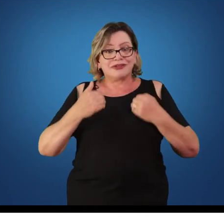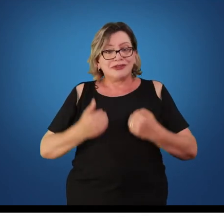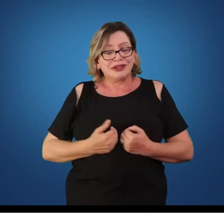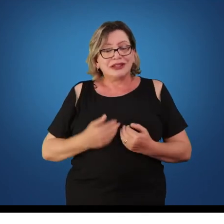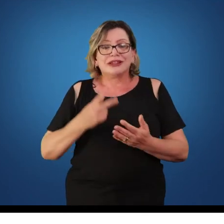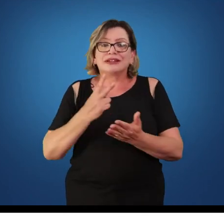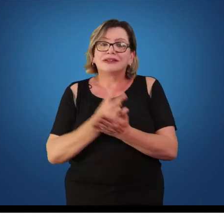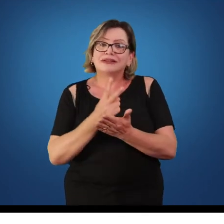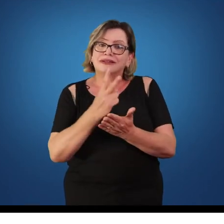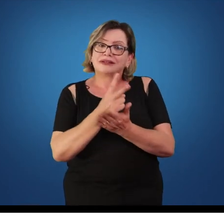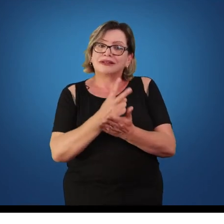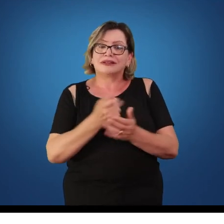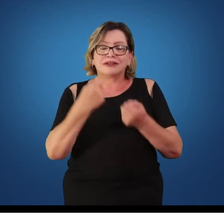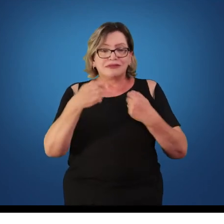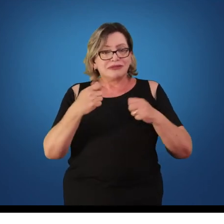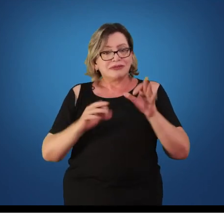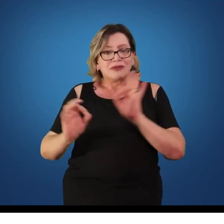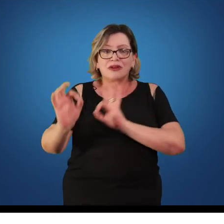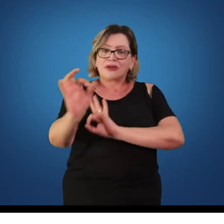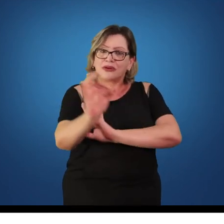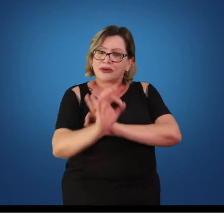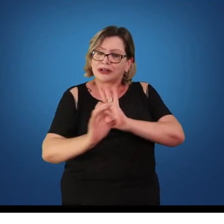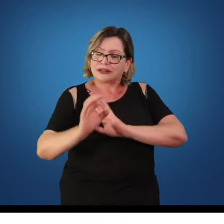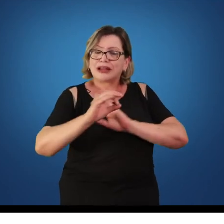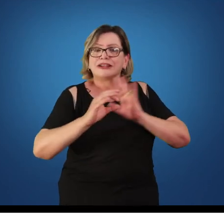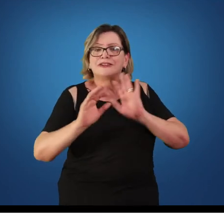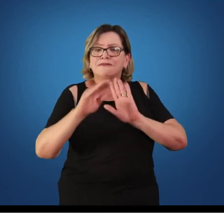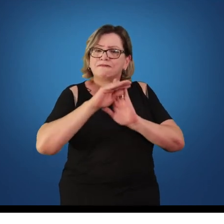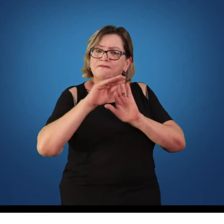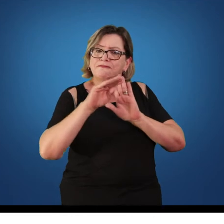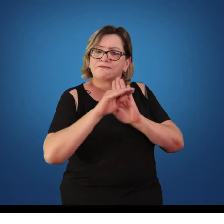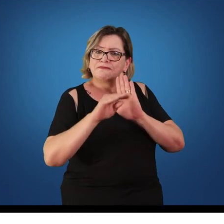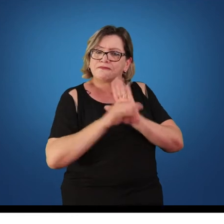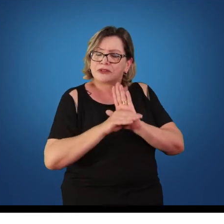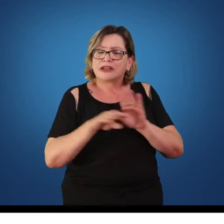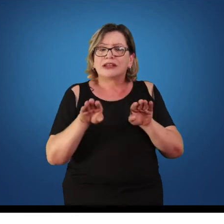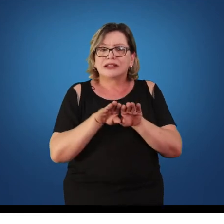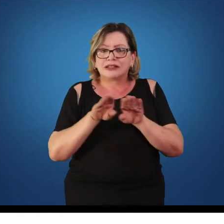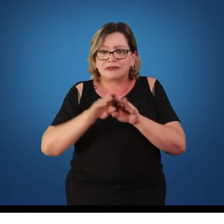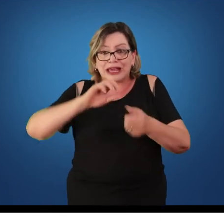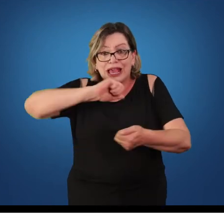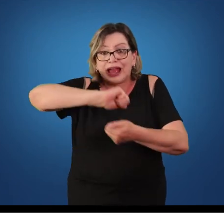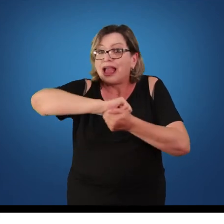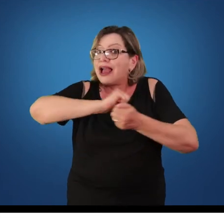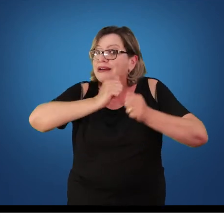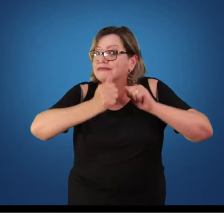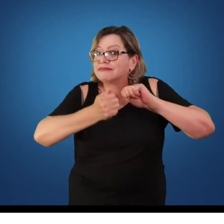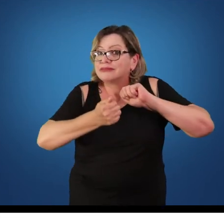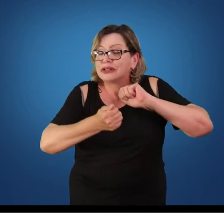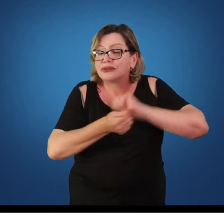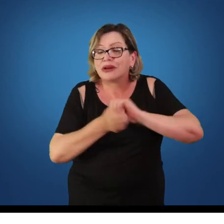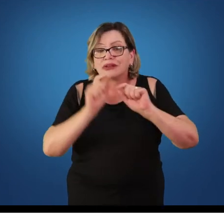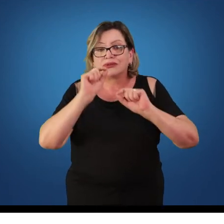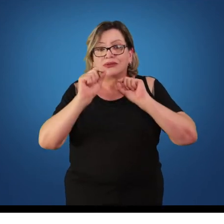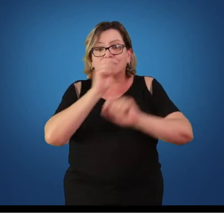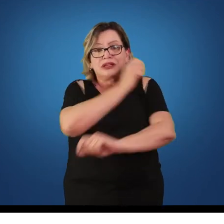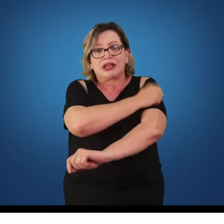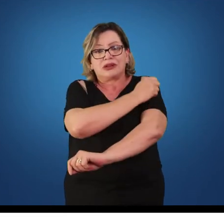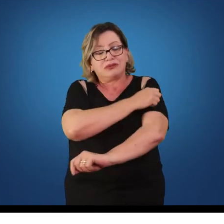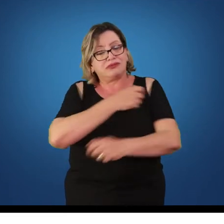sempre organizadas, planejadas, e adequadas às necessidades e às condições de cada